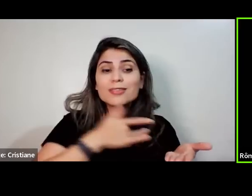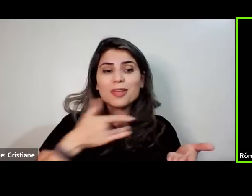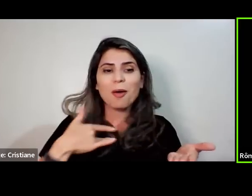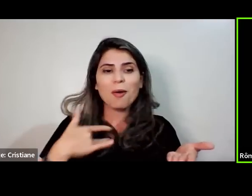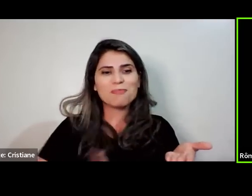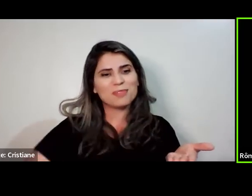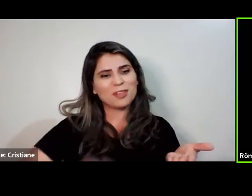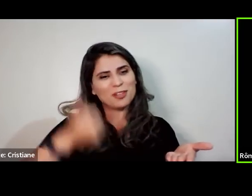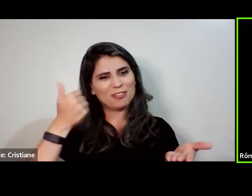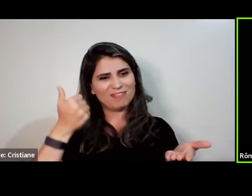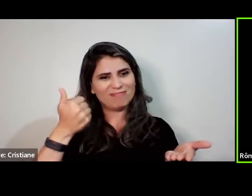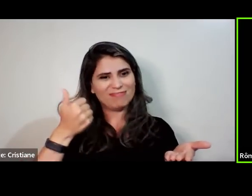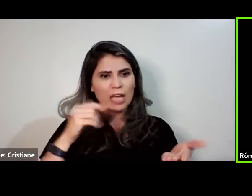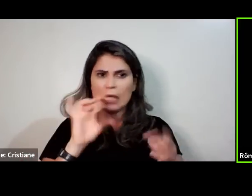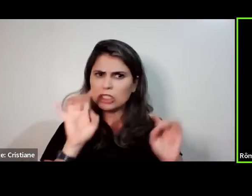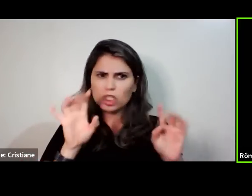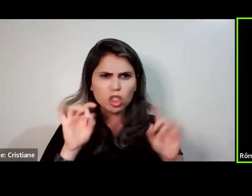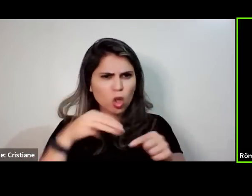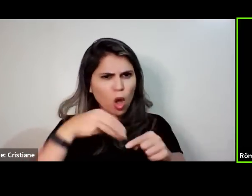é limpar,